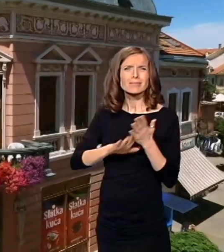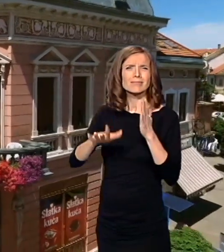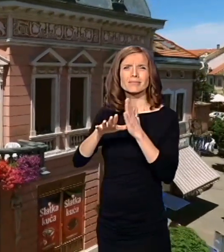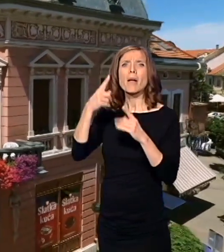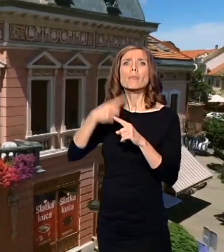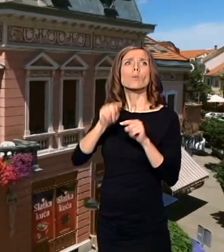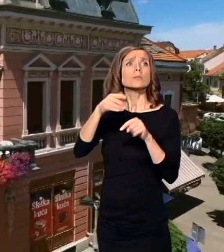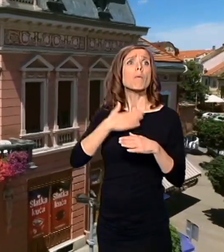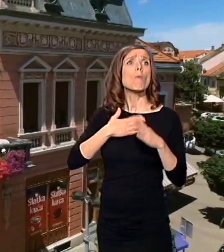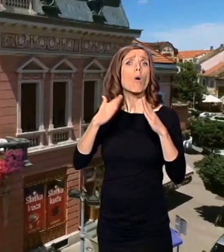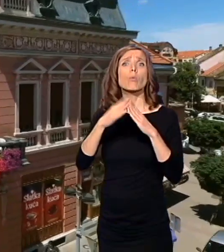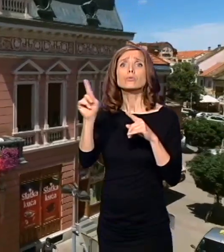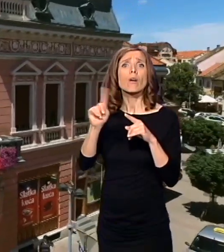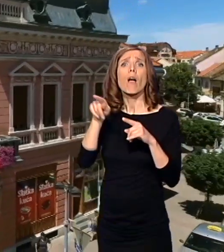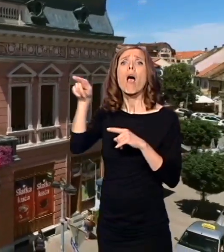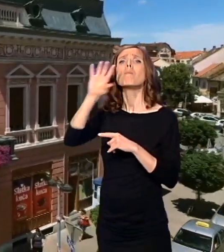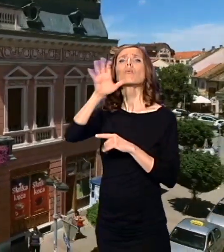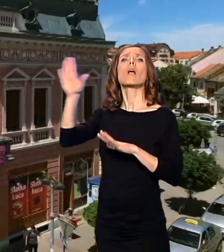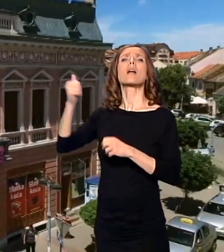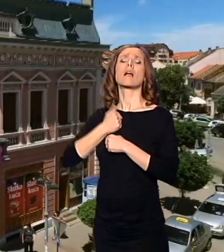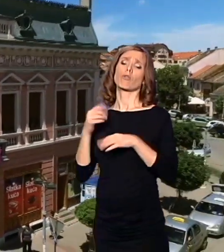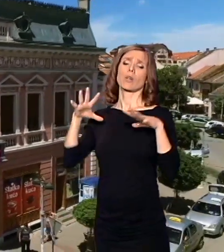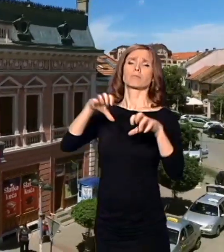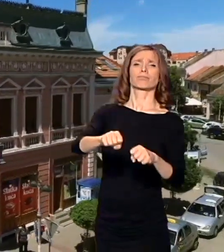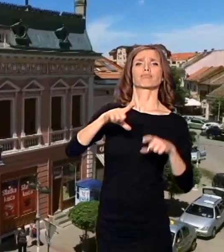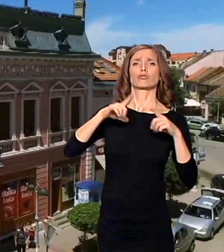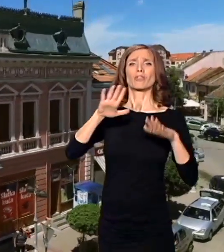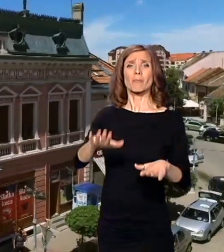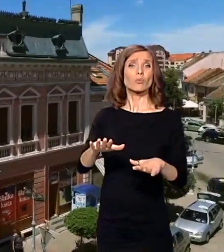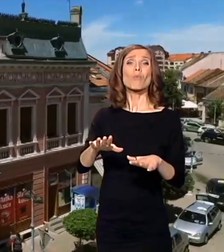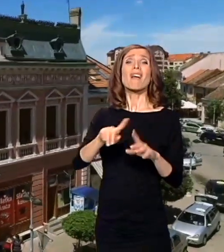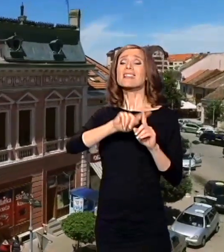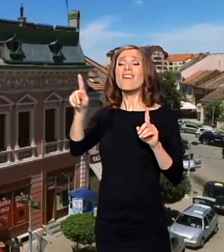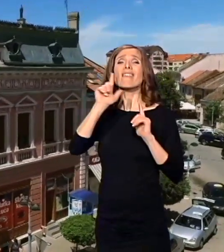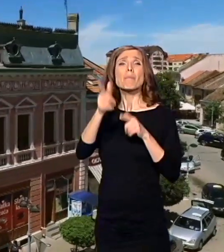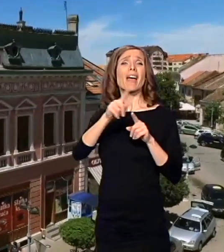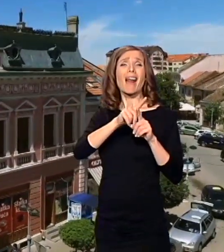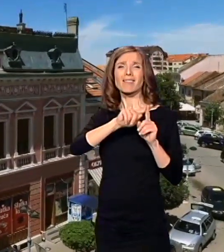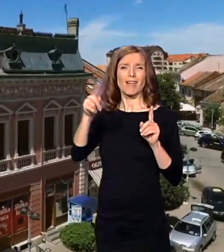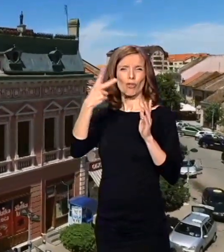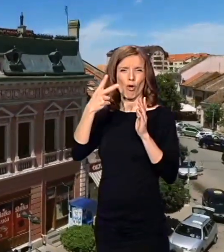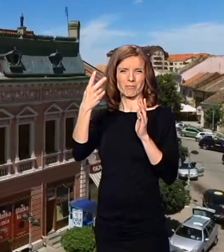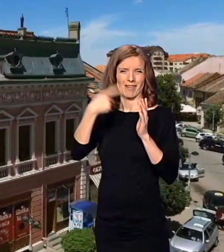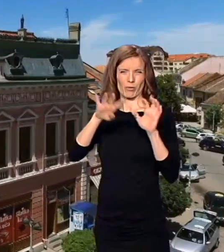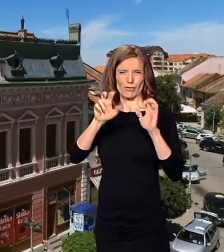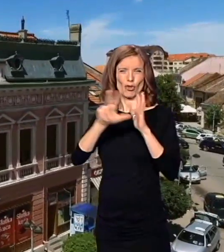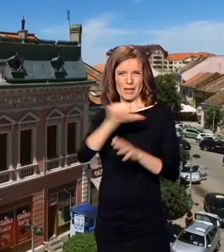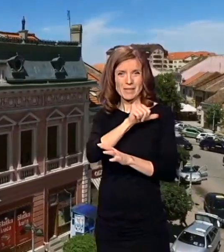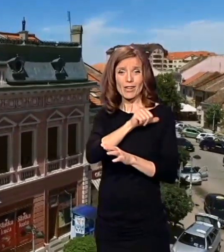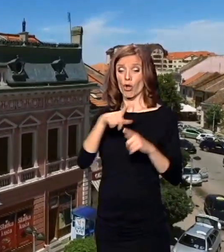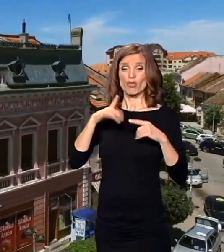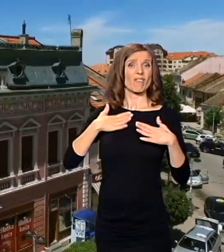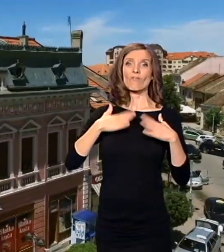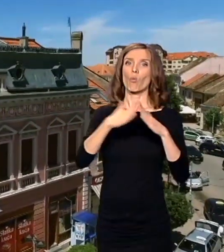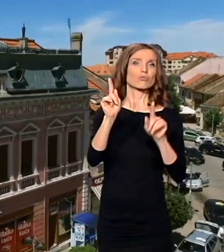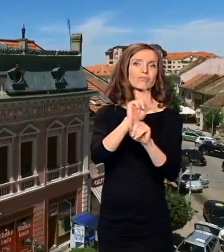uselili bugarski okupatori. Sve vreme rata, on će sa porudicom boraviti nedaleko odavde ulici Kneza Lazara